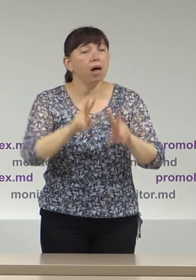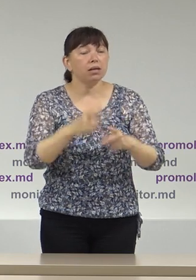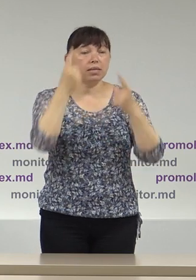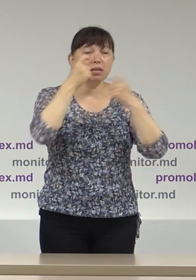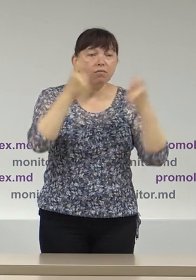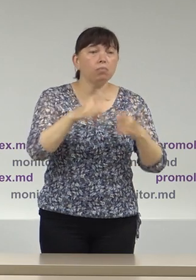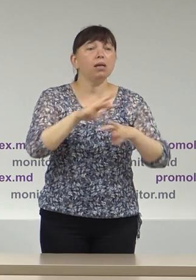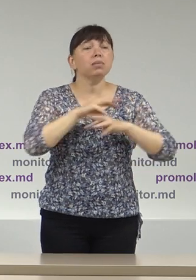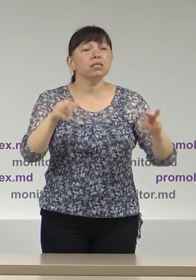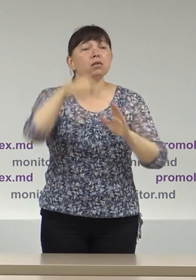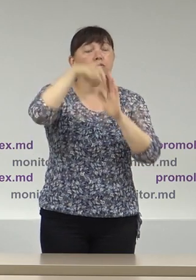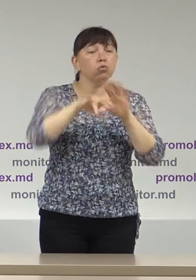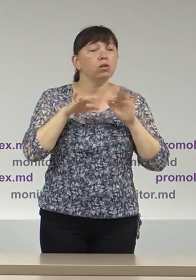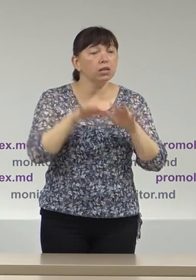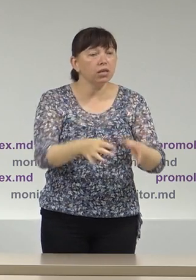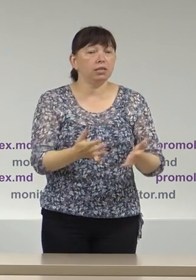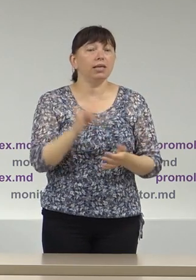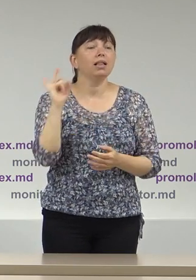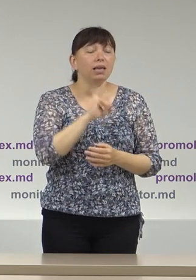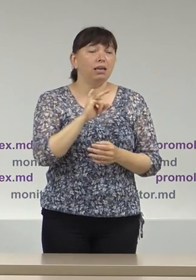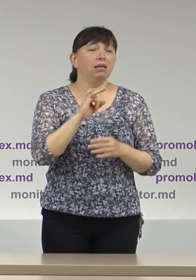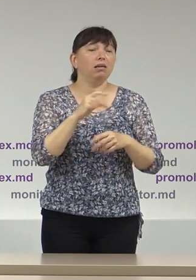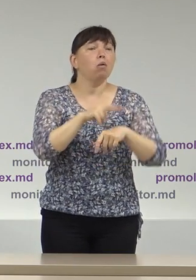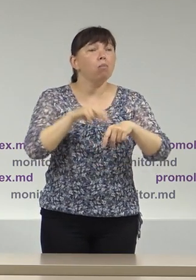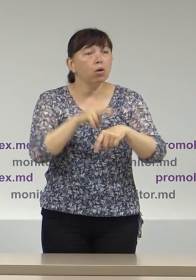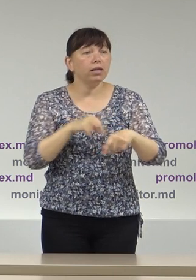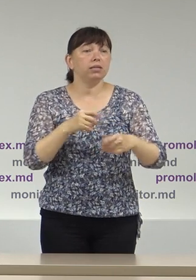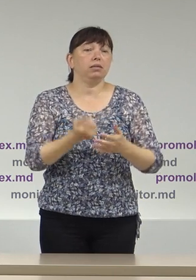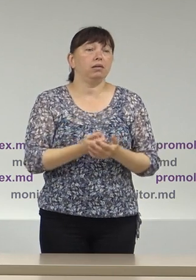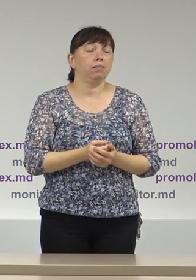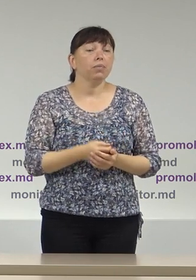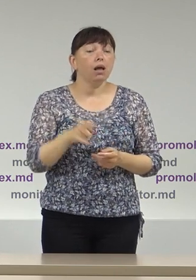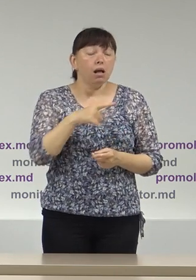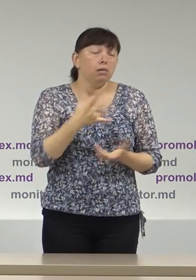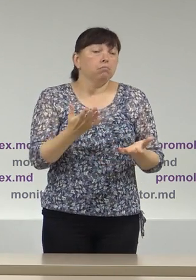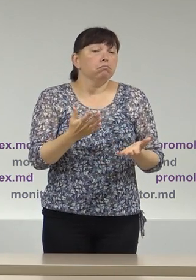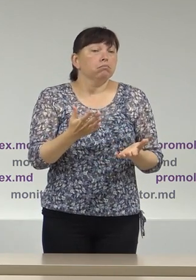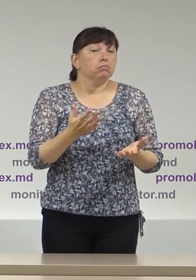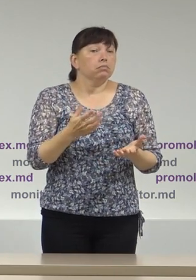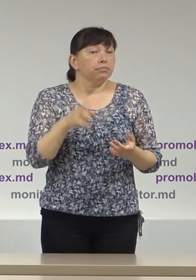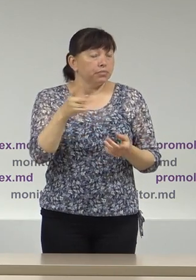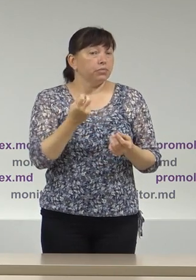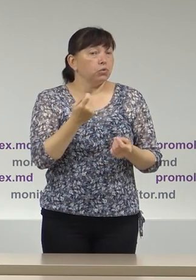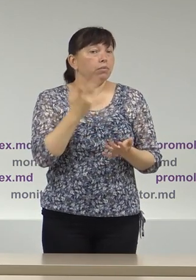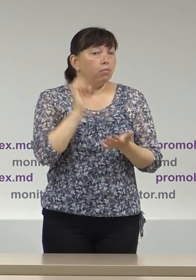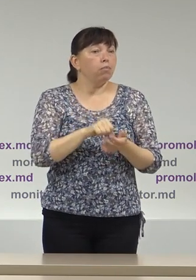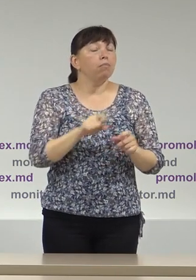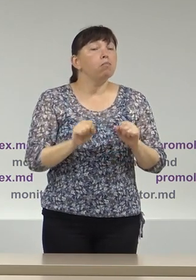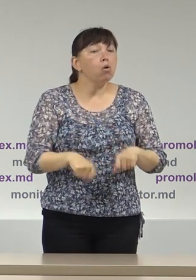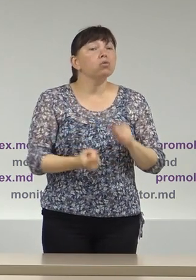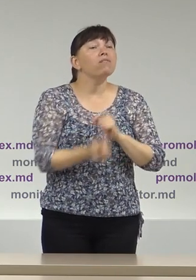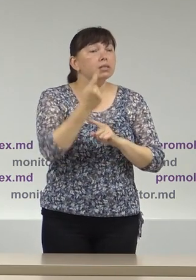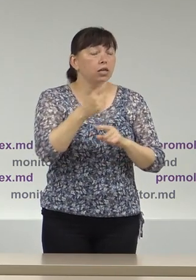Ministerul Afacelor Interni, dar și Birou pentru Polițici de Reintegrare și au exprimat temeri ce țin de asigurarea